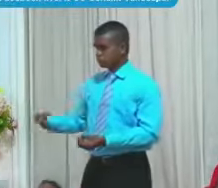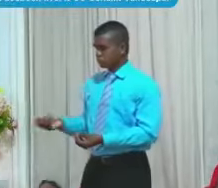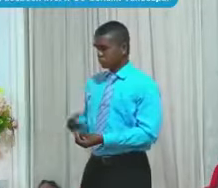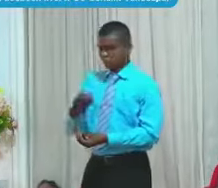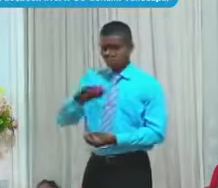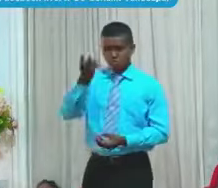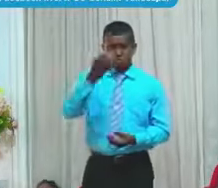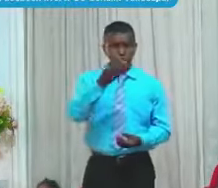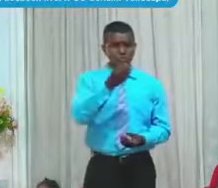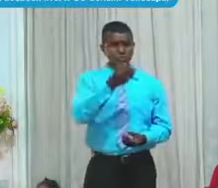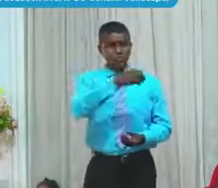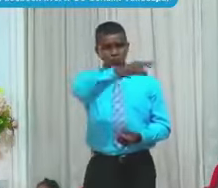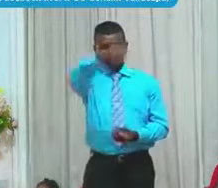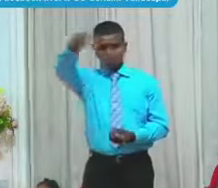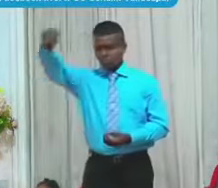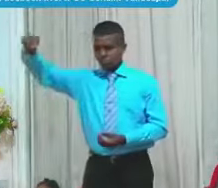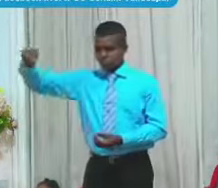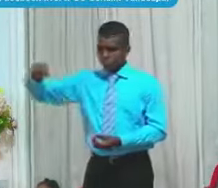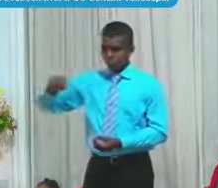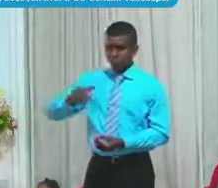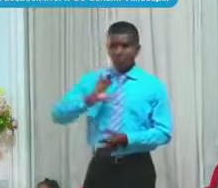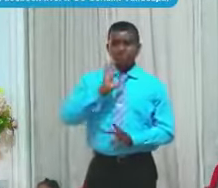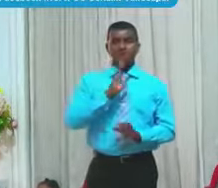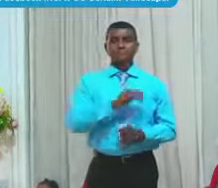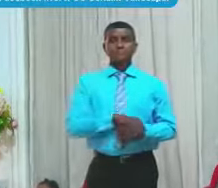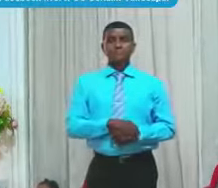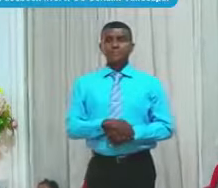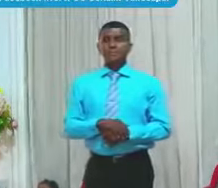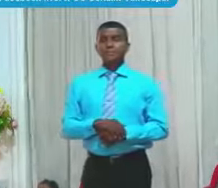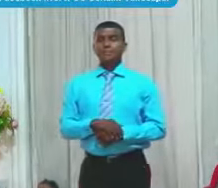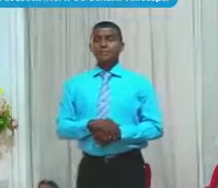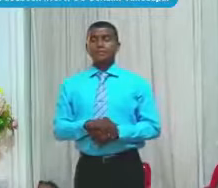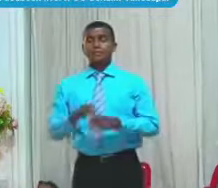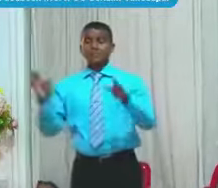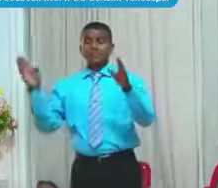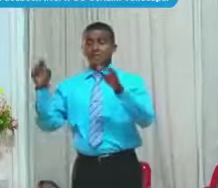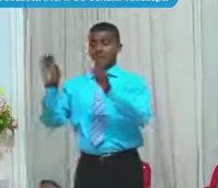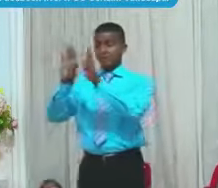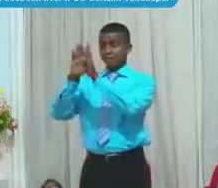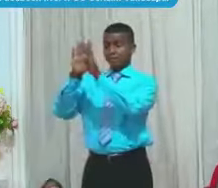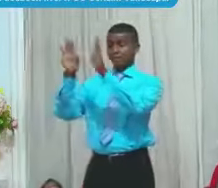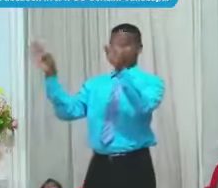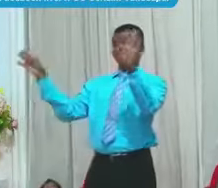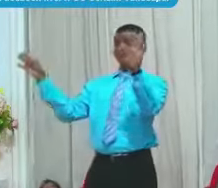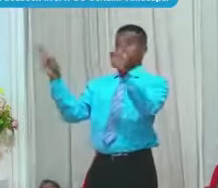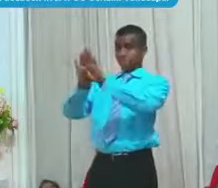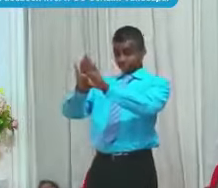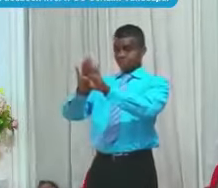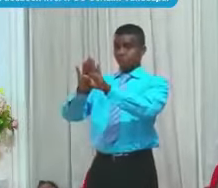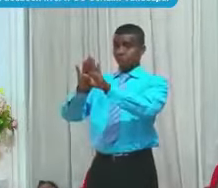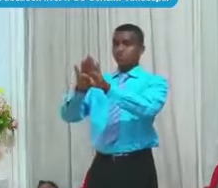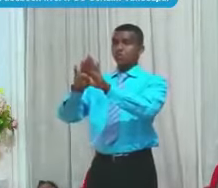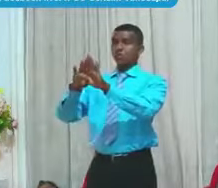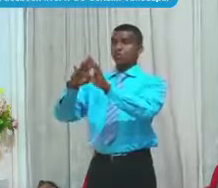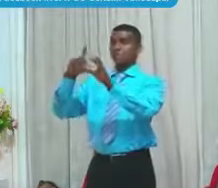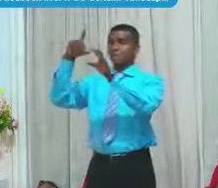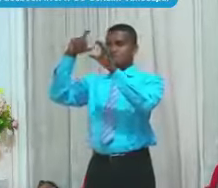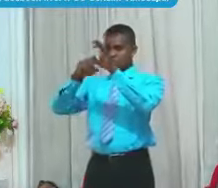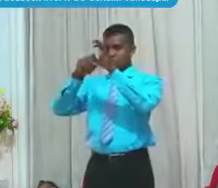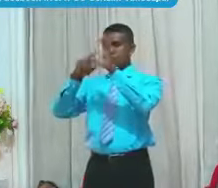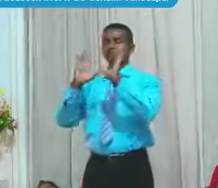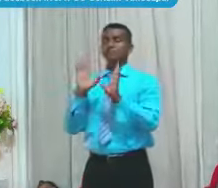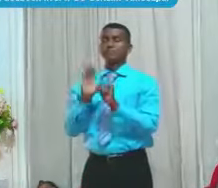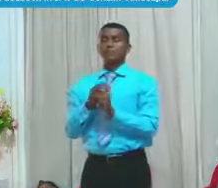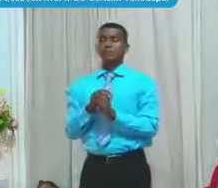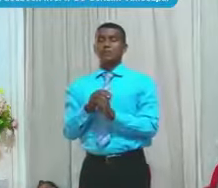Bien rociadito Se salió Y cerraron la puerta Bien cerrada Con su candado Y todo Y el rey Con la